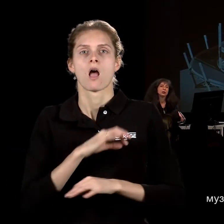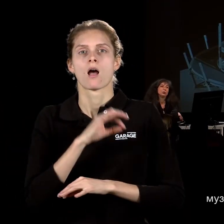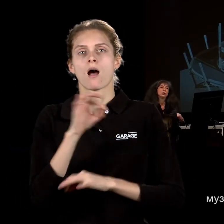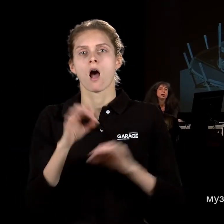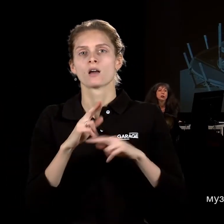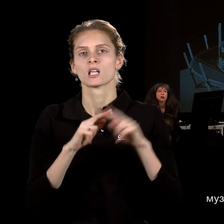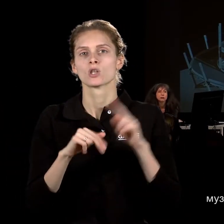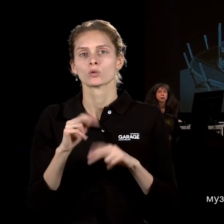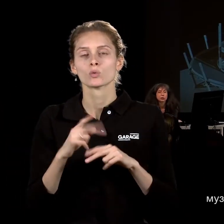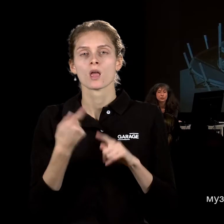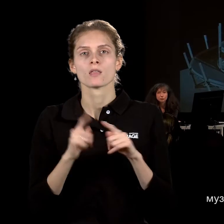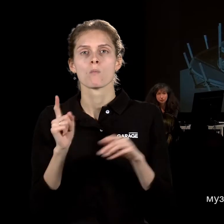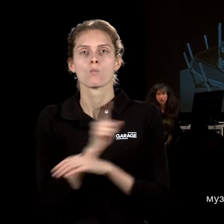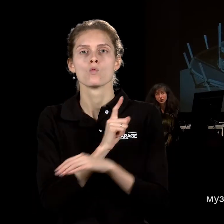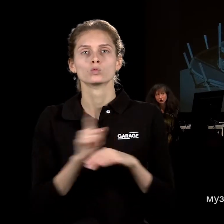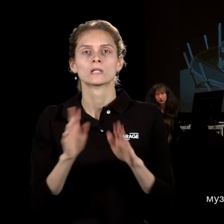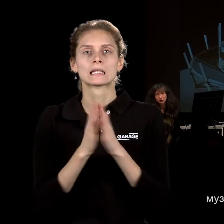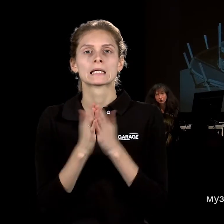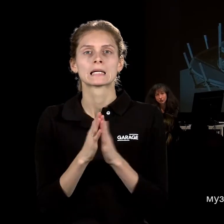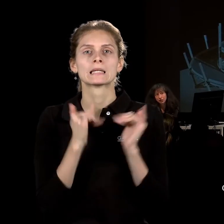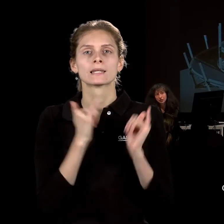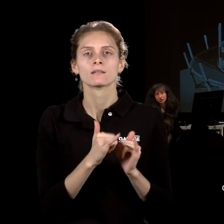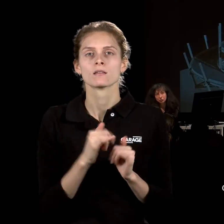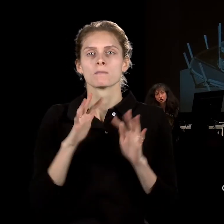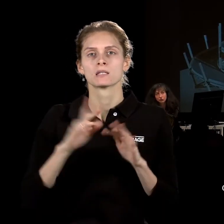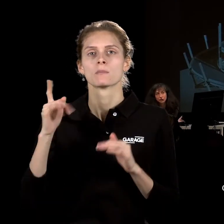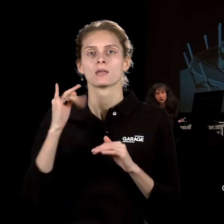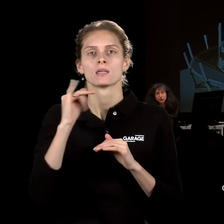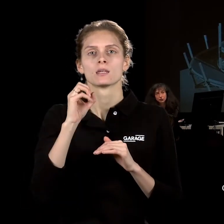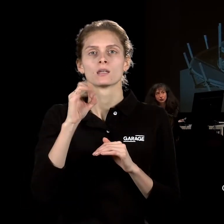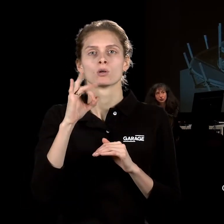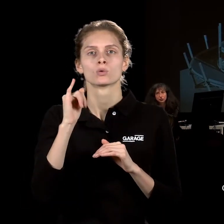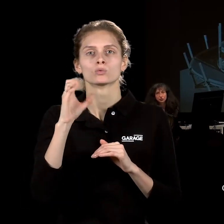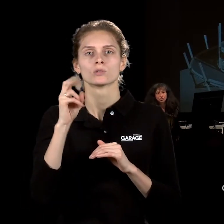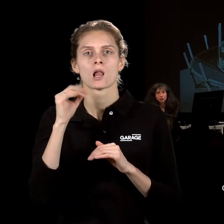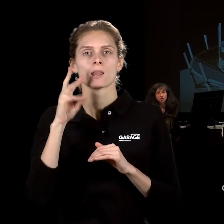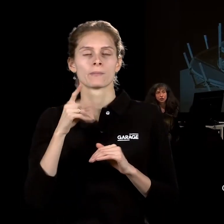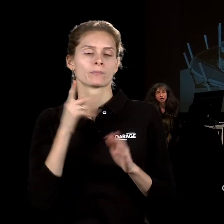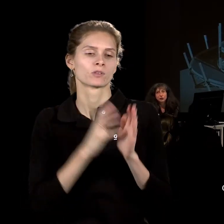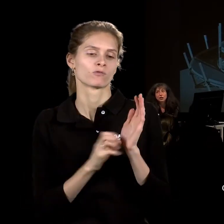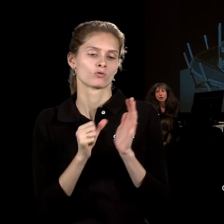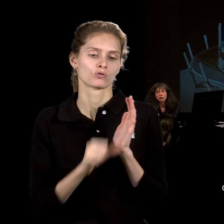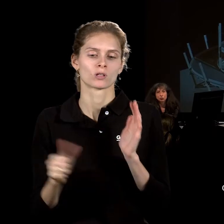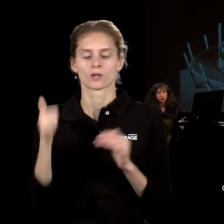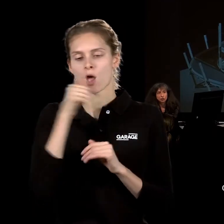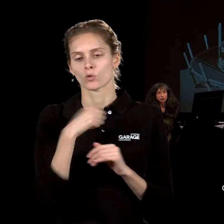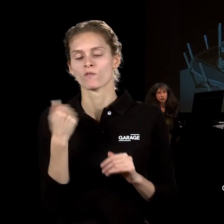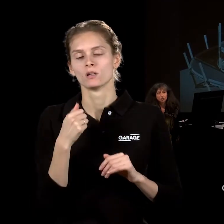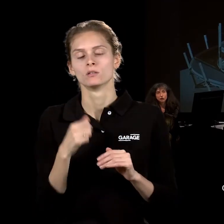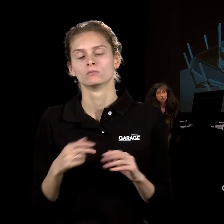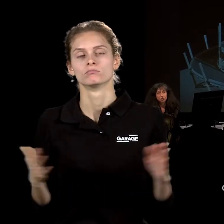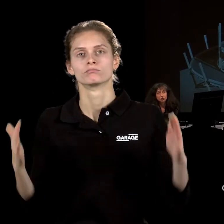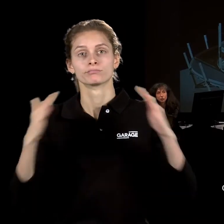инсталляция. музей книги в Иерусалиме, совершенно бизионерское, 60-х годов здание, в котором